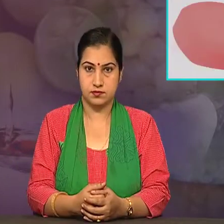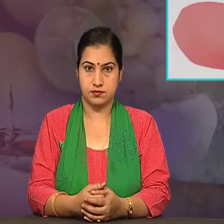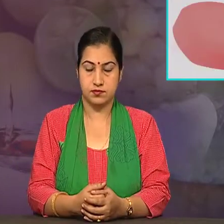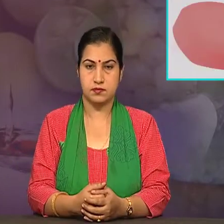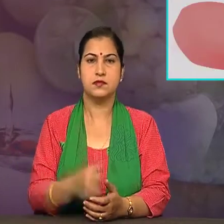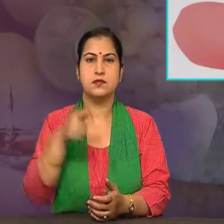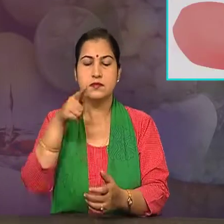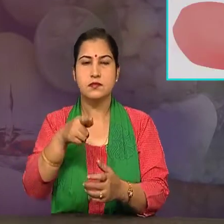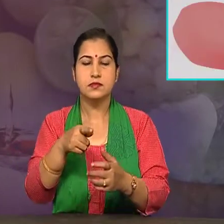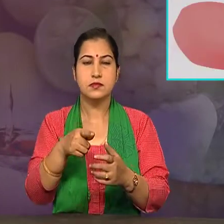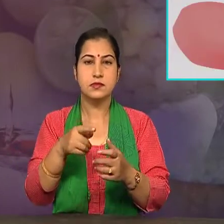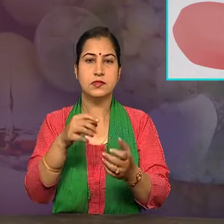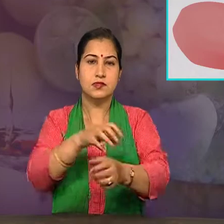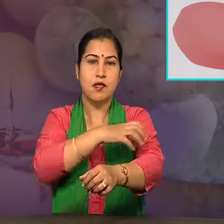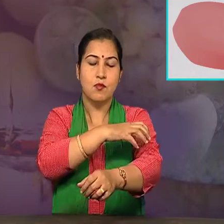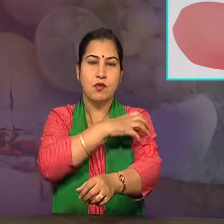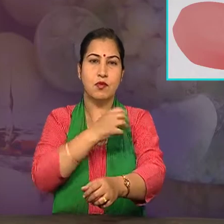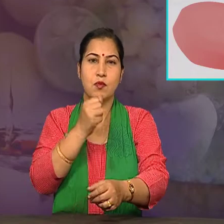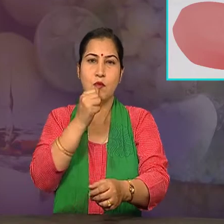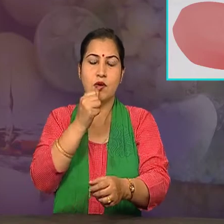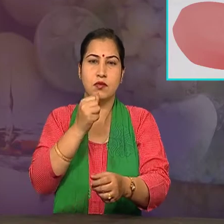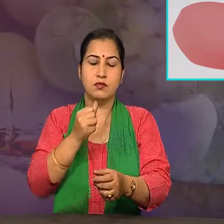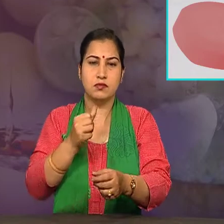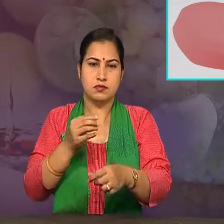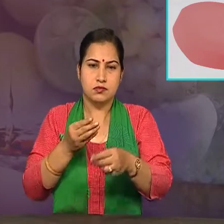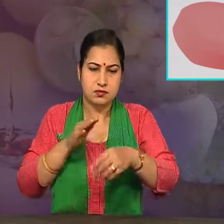साबुन के पानी को अवश्य छू कर देखा होगा